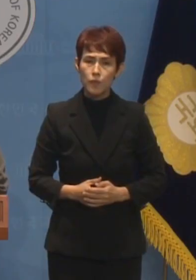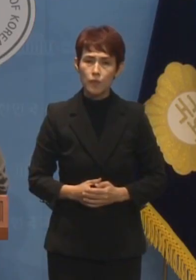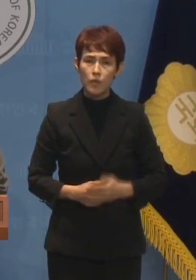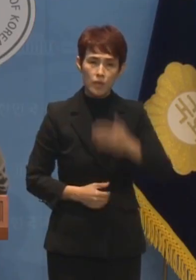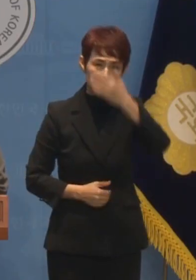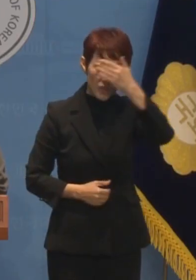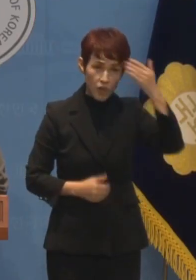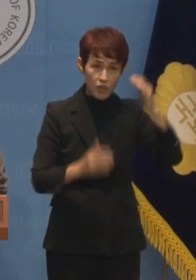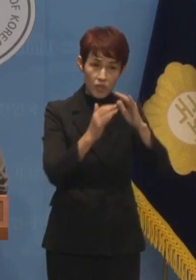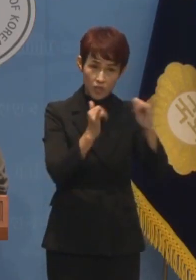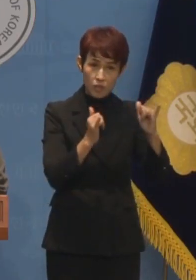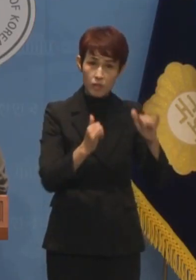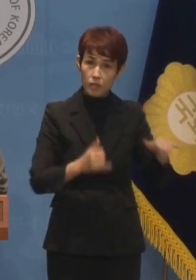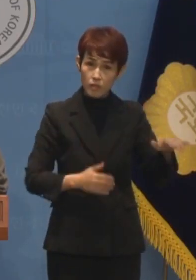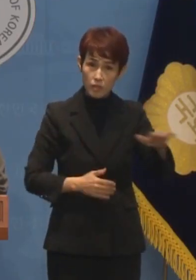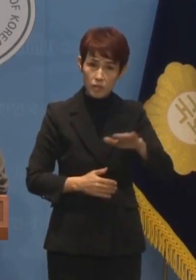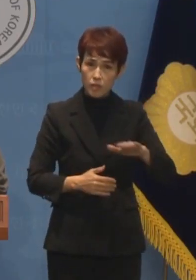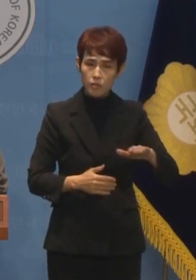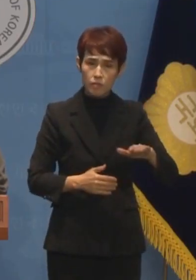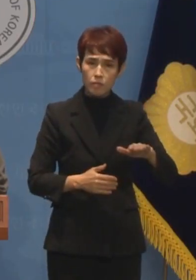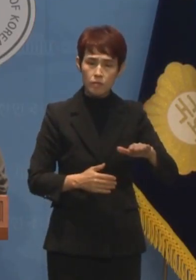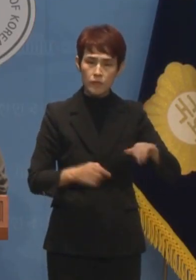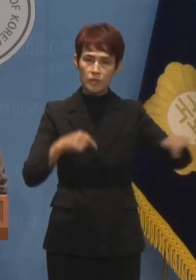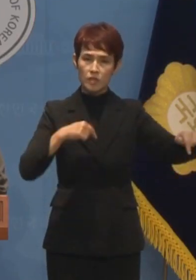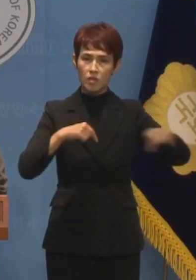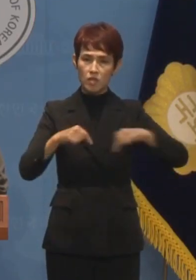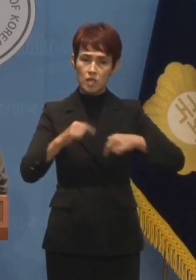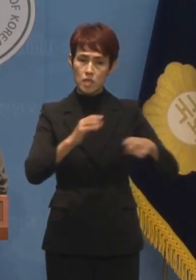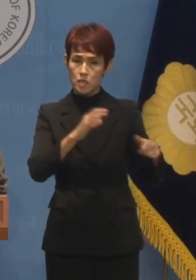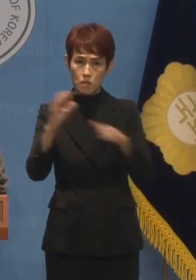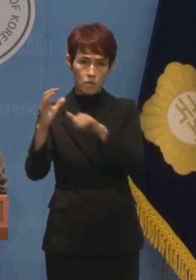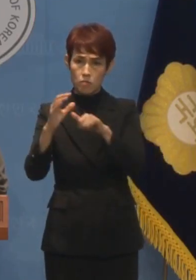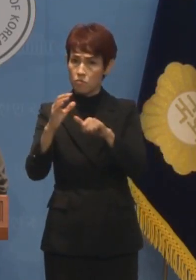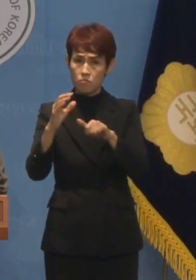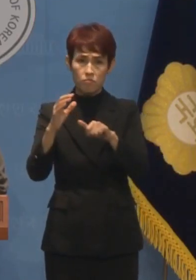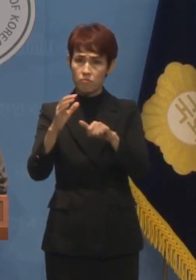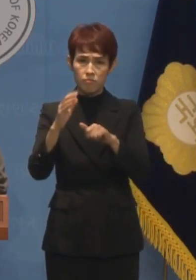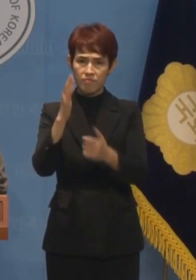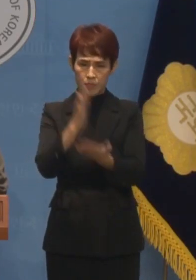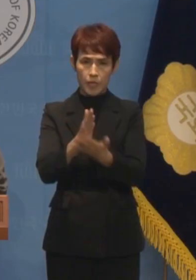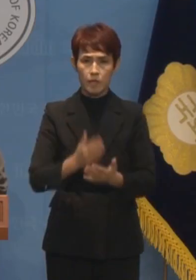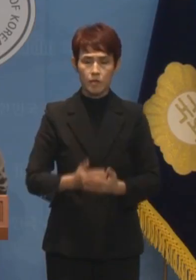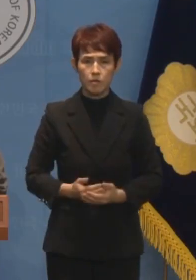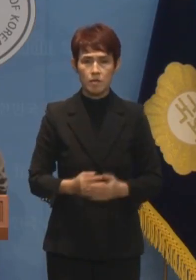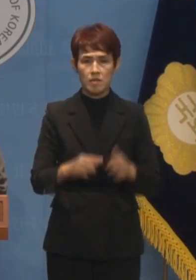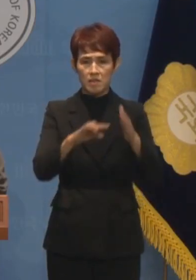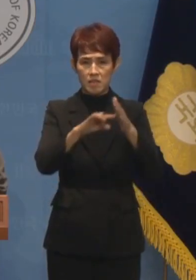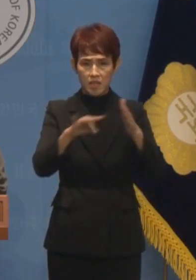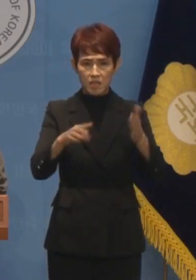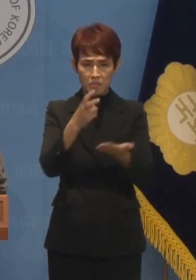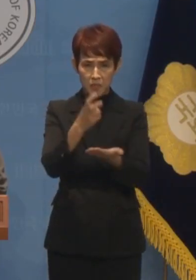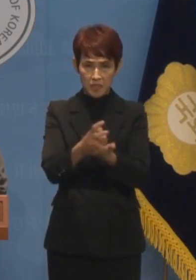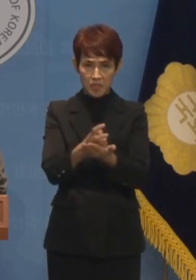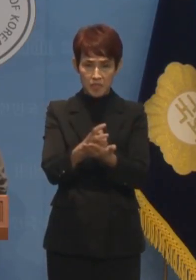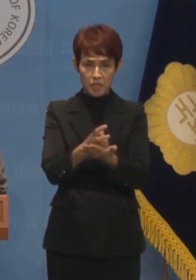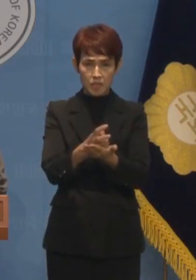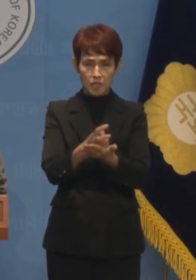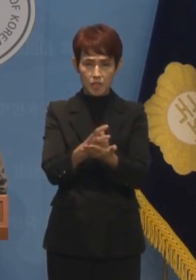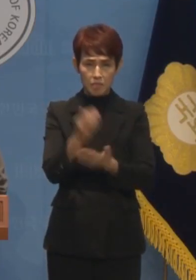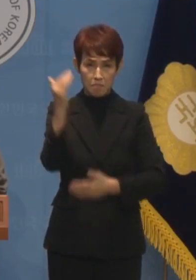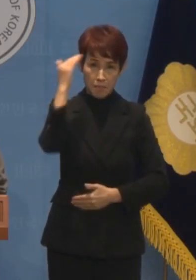청년을 자신의 정치무기로 쓰는 일 조세원칙을 훼손하는 일은